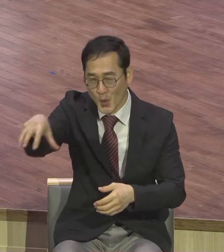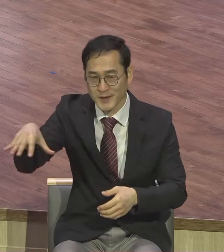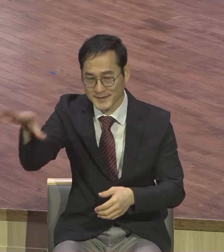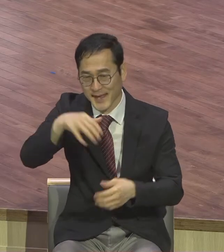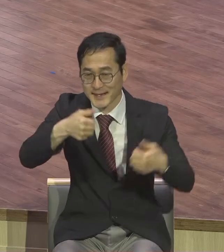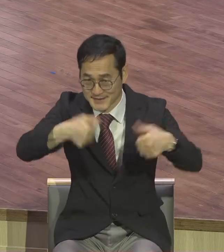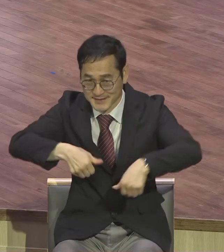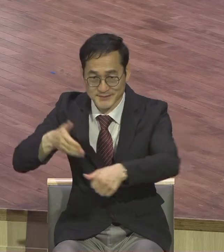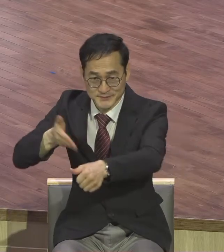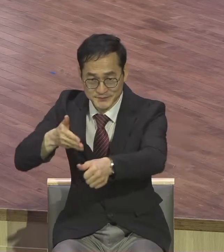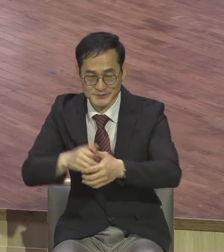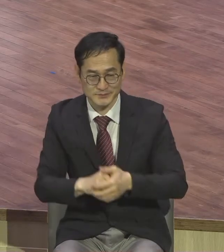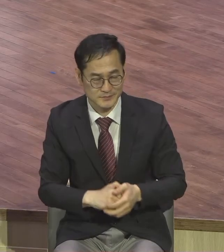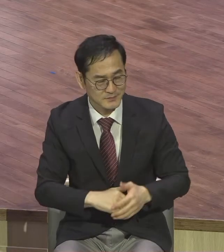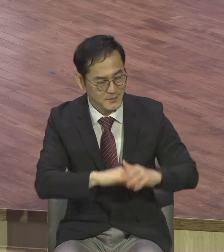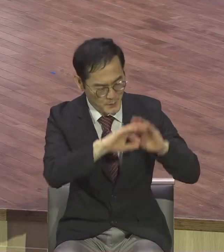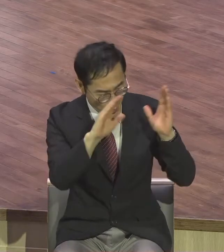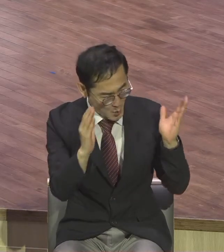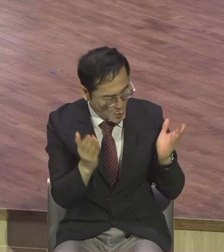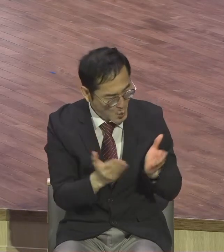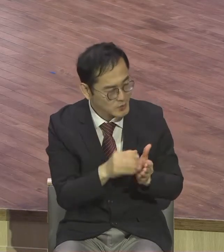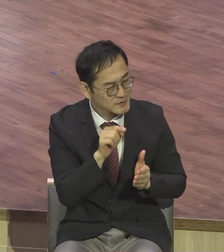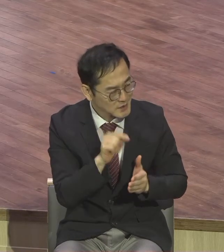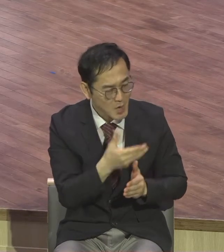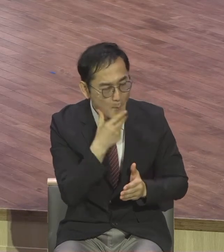합시다. 모든 것을 복음으로 편집합시다.